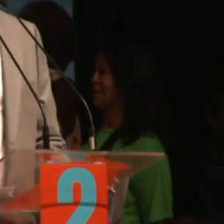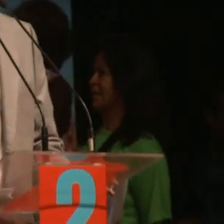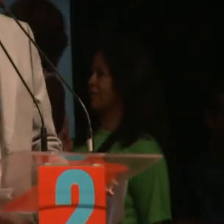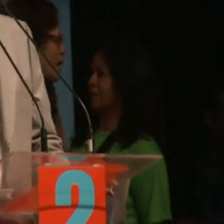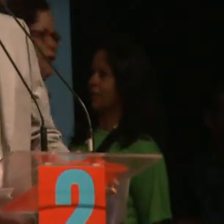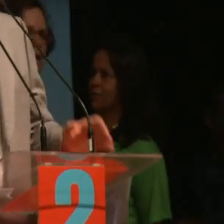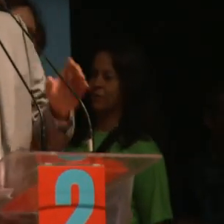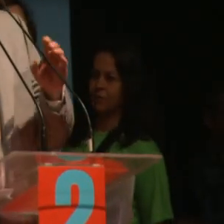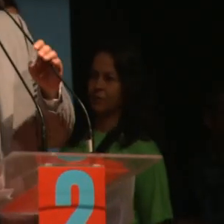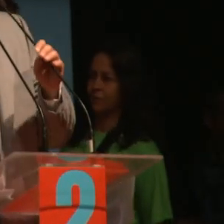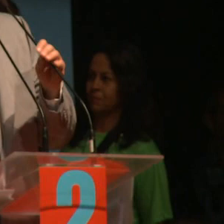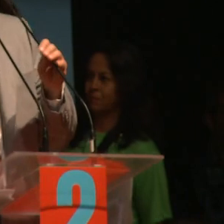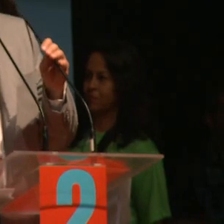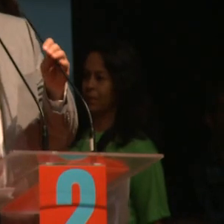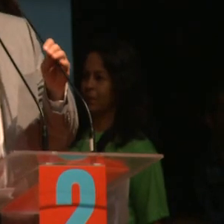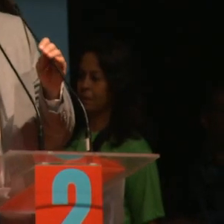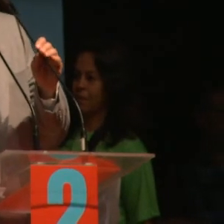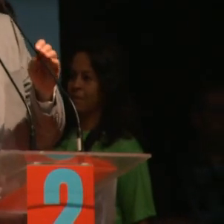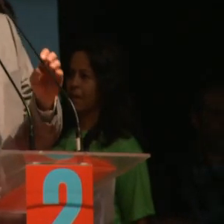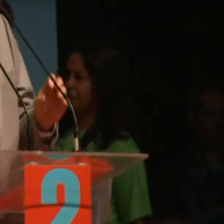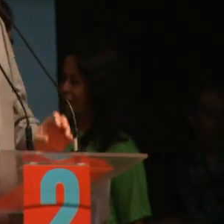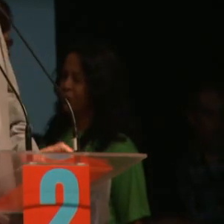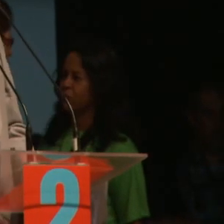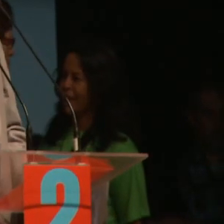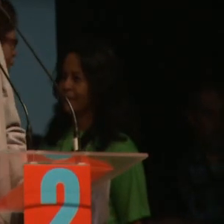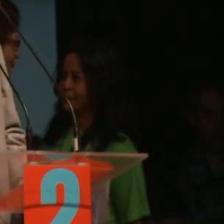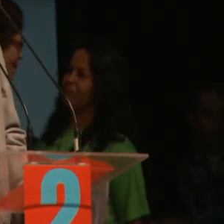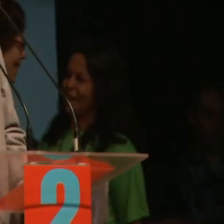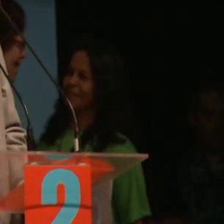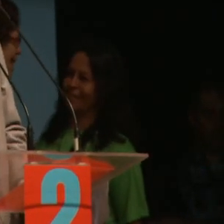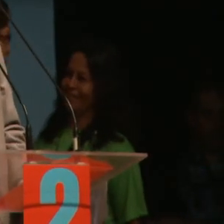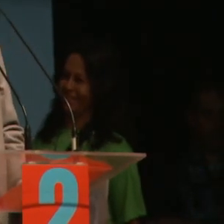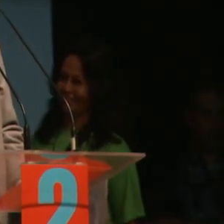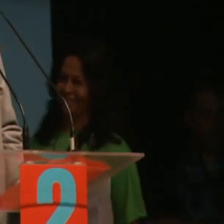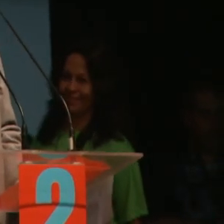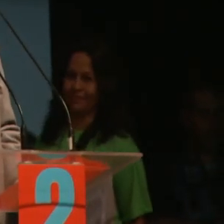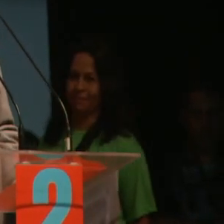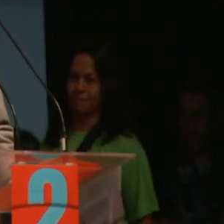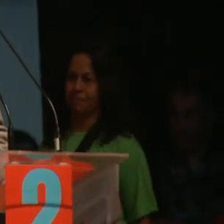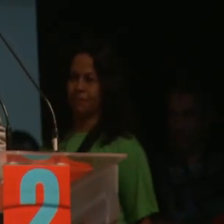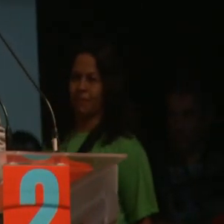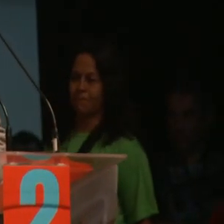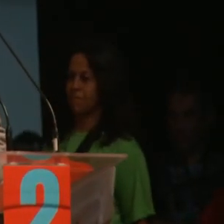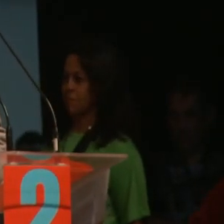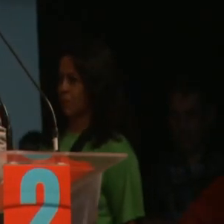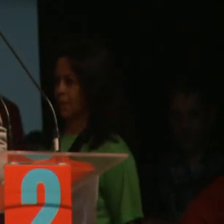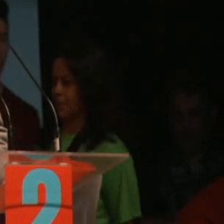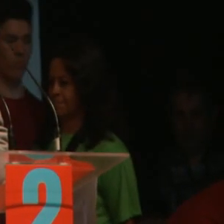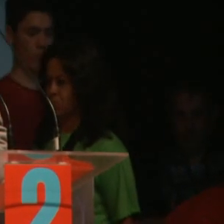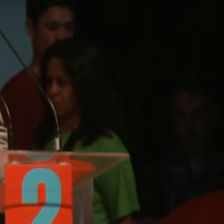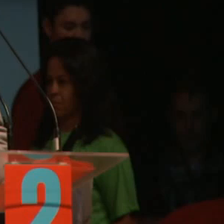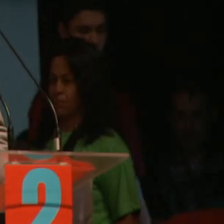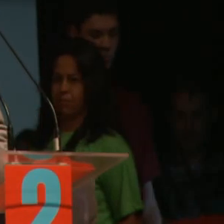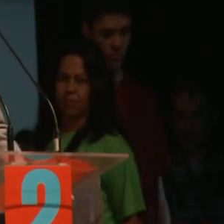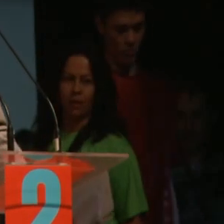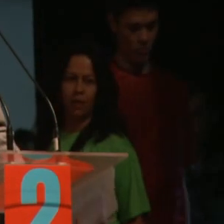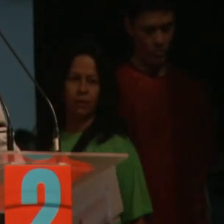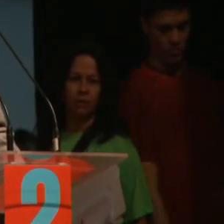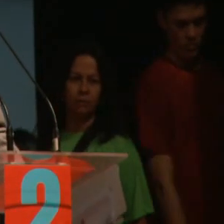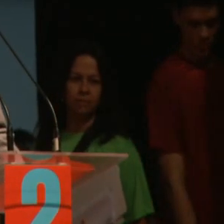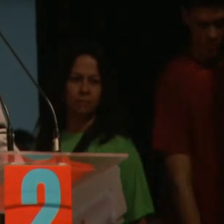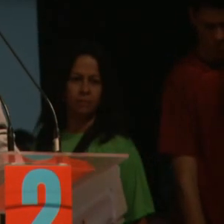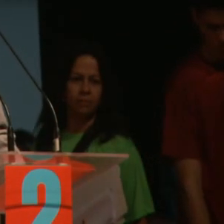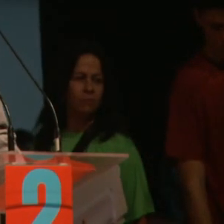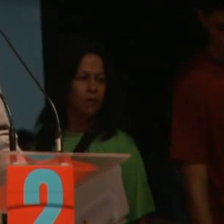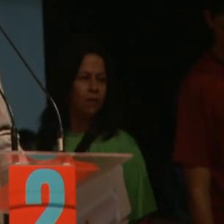estamos nos sentindo em relação a vocês, todos que estivemos na elaboração, construção da